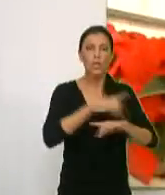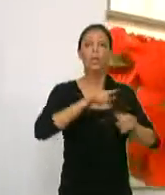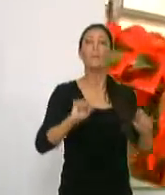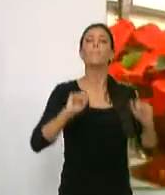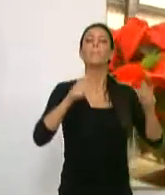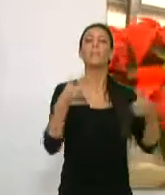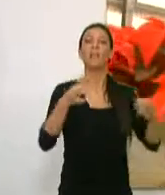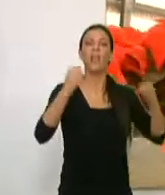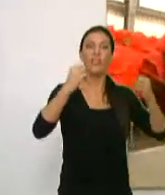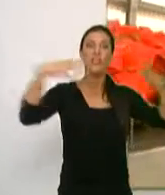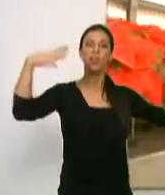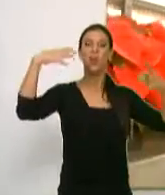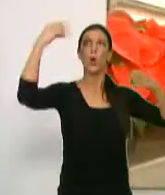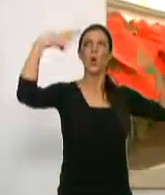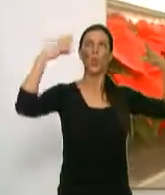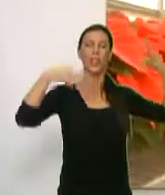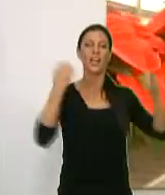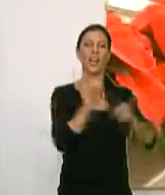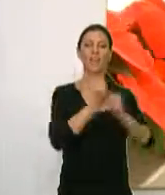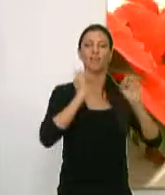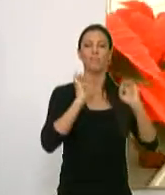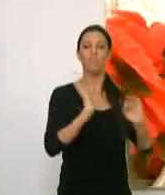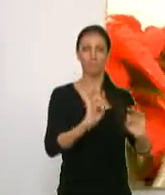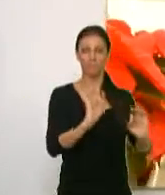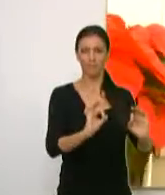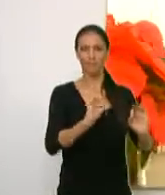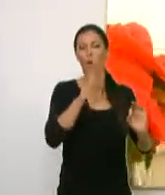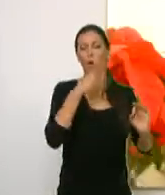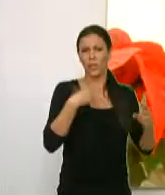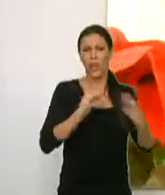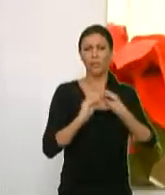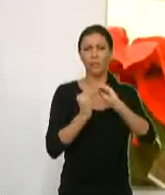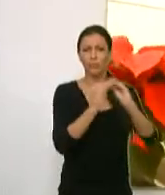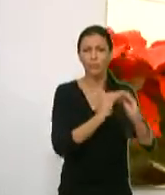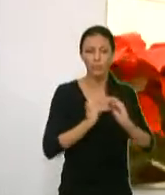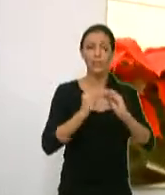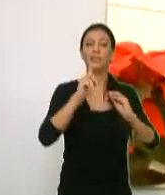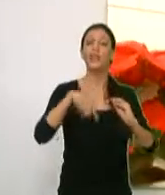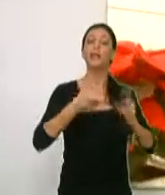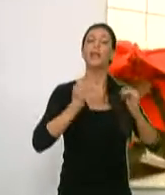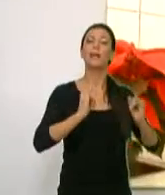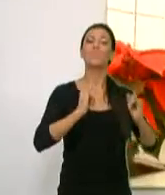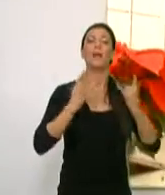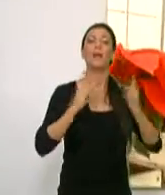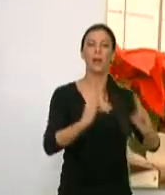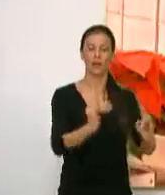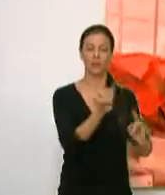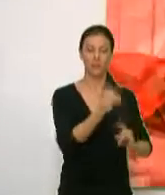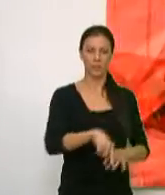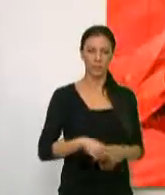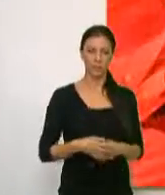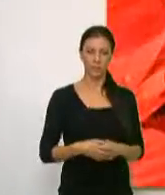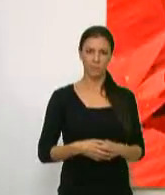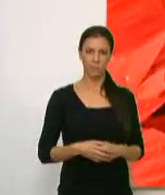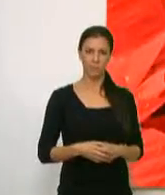cuando se va a llevar a cabo el encendido del alumbrado navideño en el abeto existente al inicio del paseo de las Esplanadas.